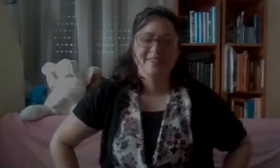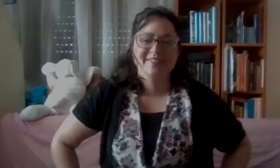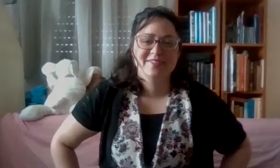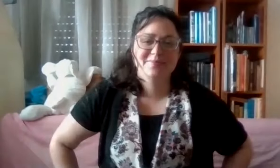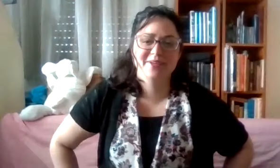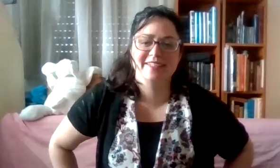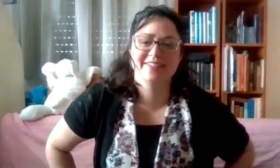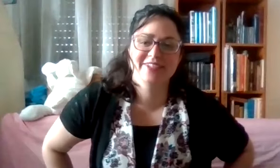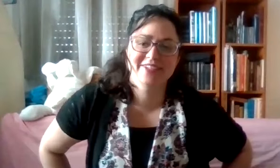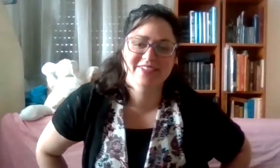בוקר טוב!